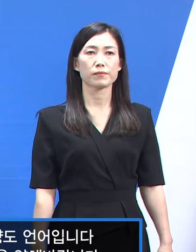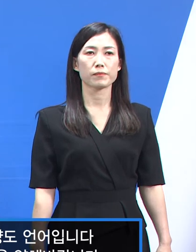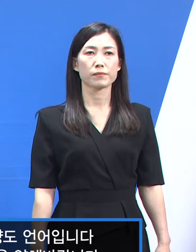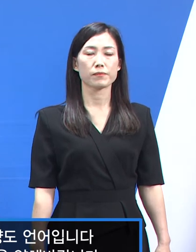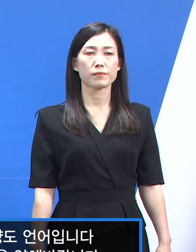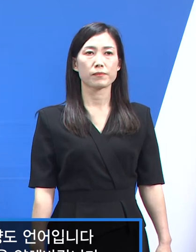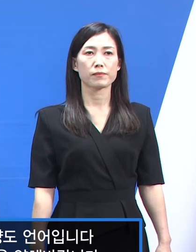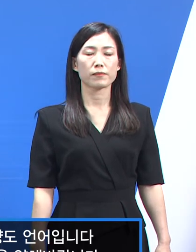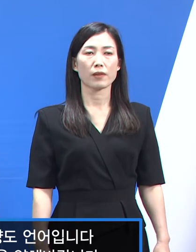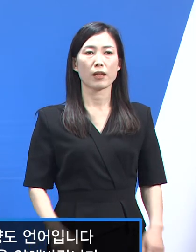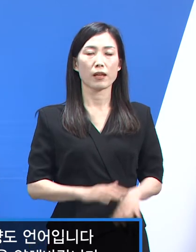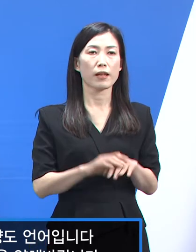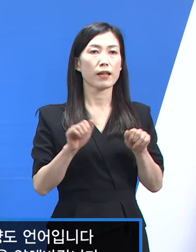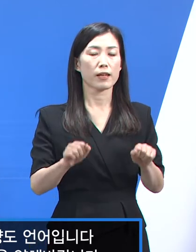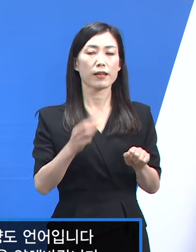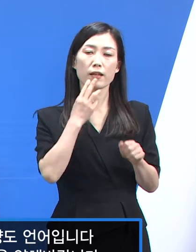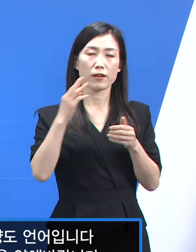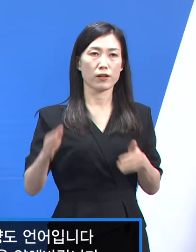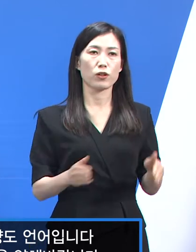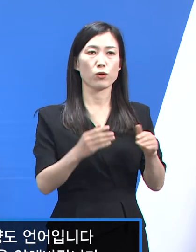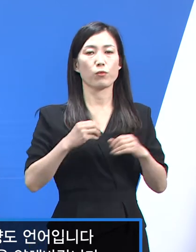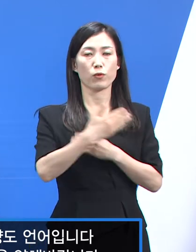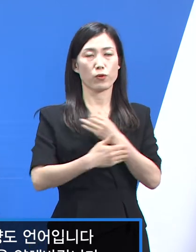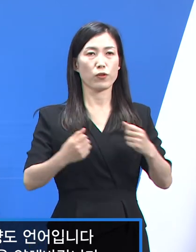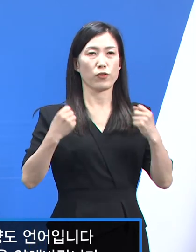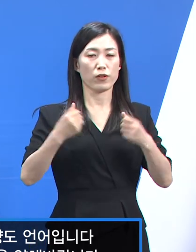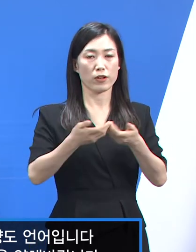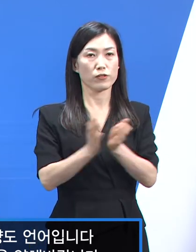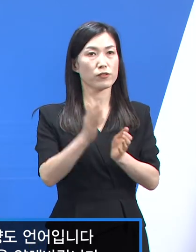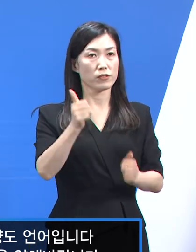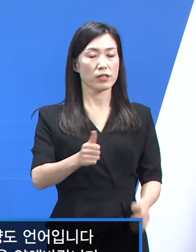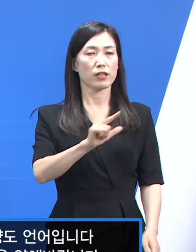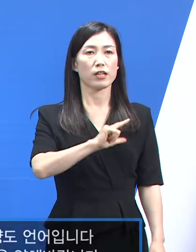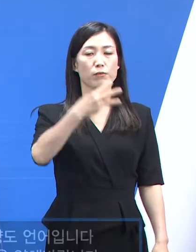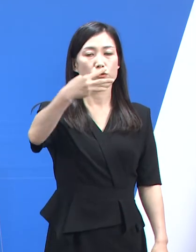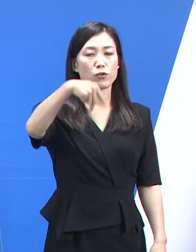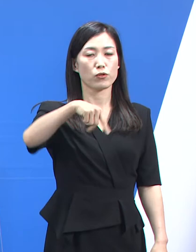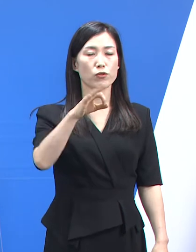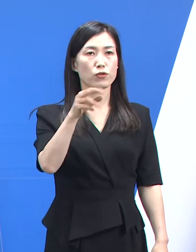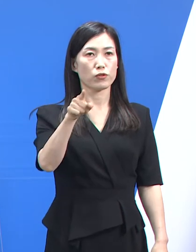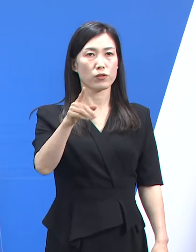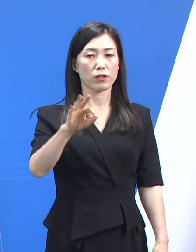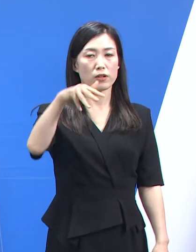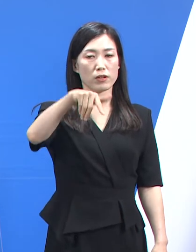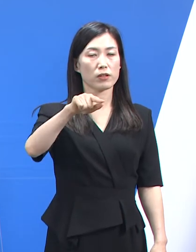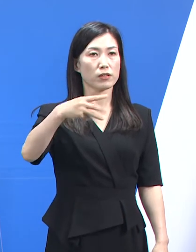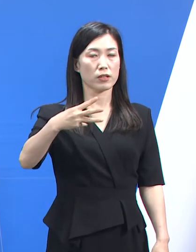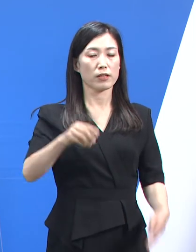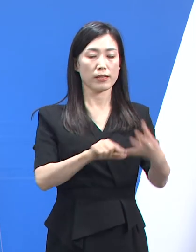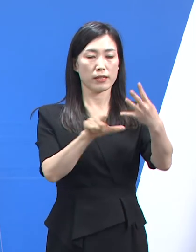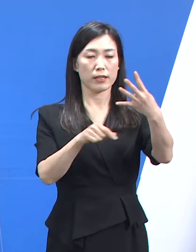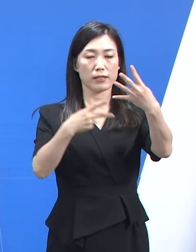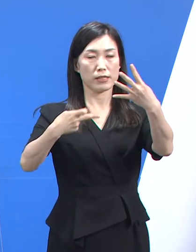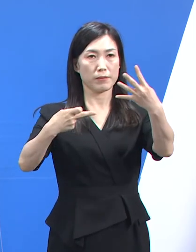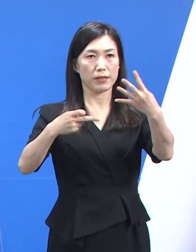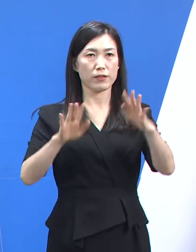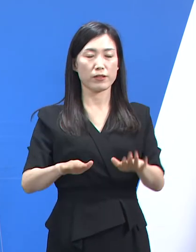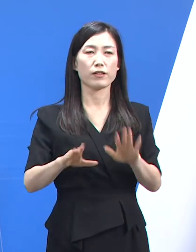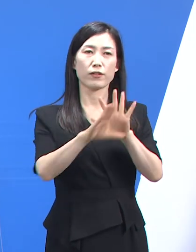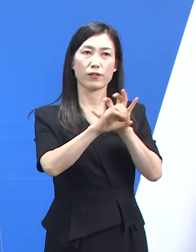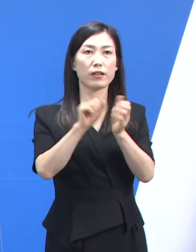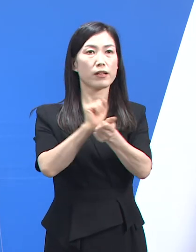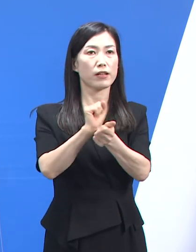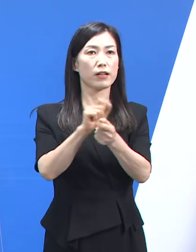안녕하십니까. 경기도 보건건강국장 류영철입니다. 4월 12일 화요일 경기도 코로나19 대응 정례